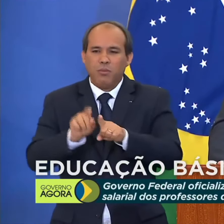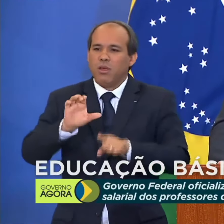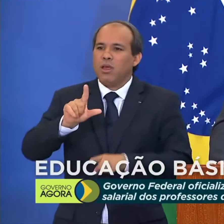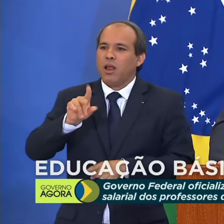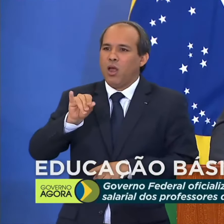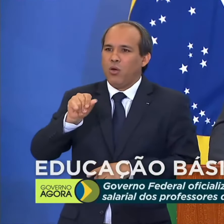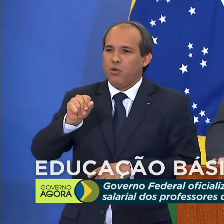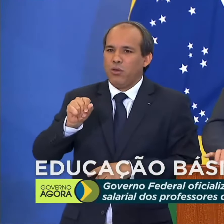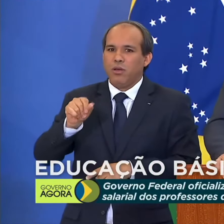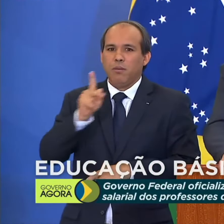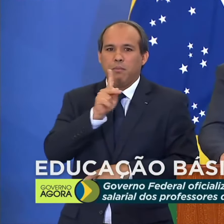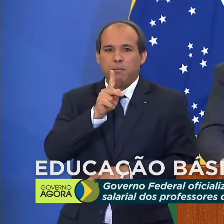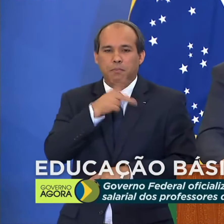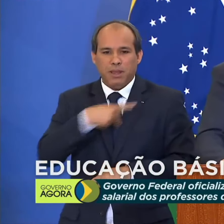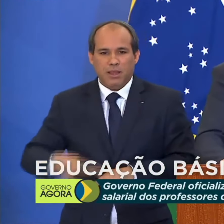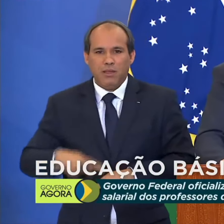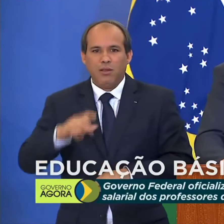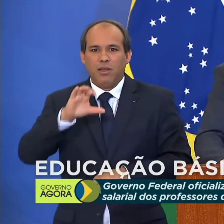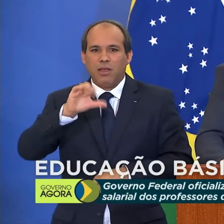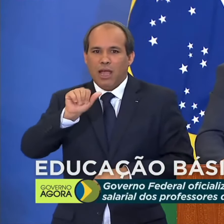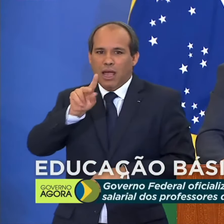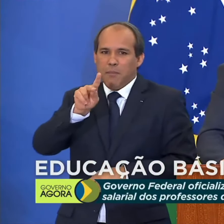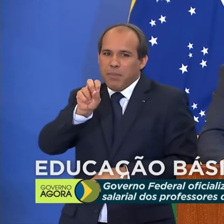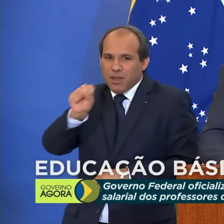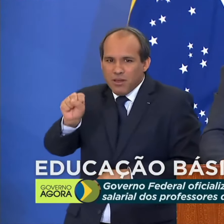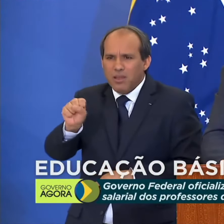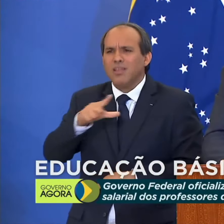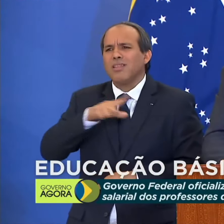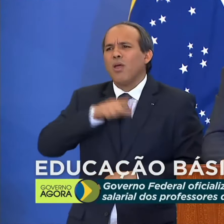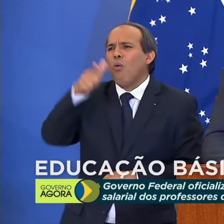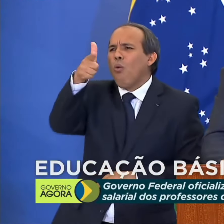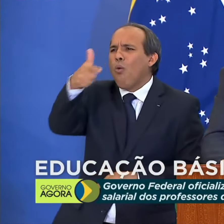Toledo, presidente do CAPES. Muitos outros servidores. Obrigado. Obrigado.